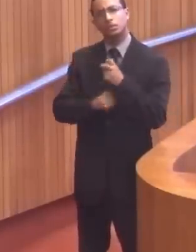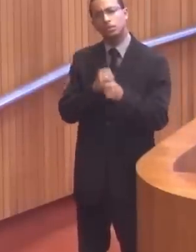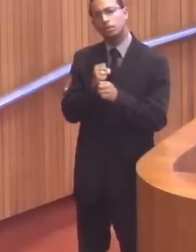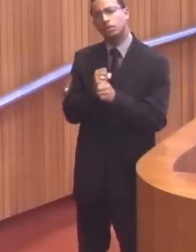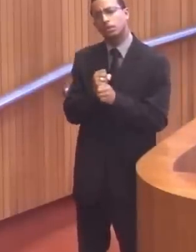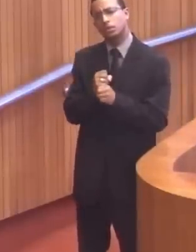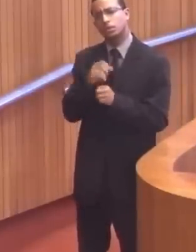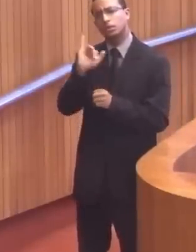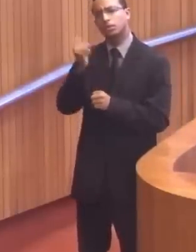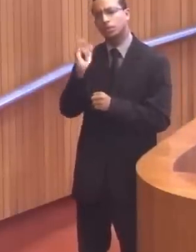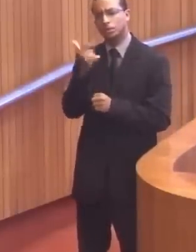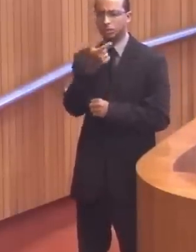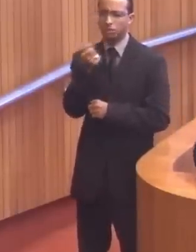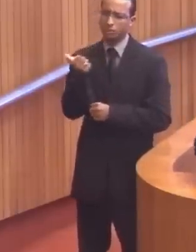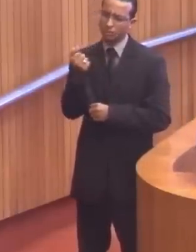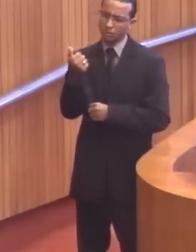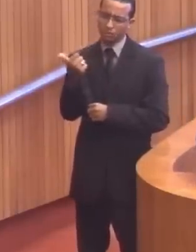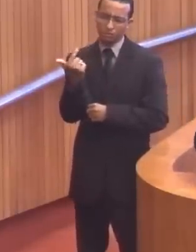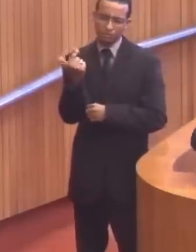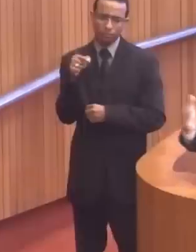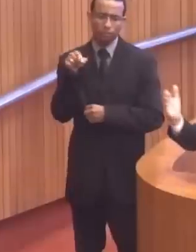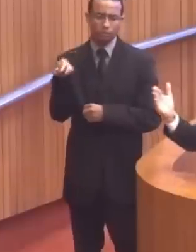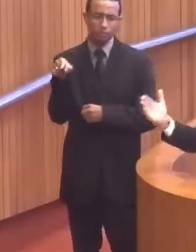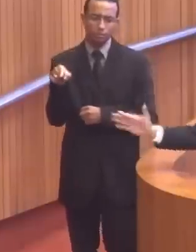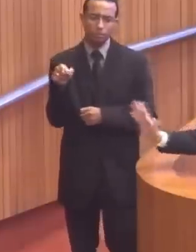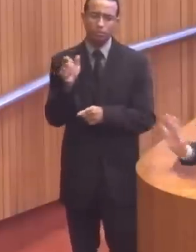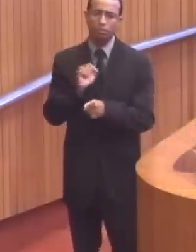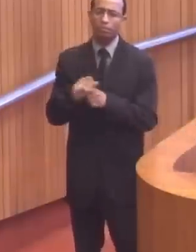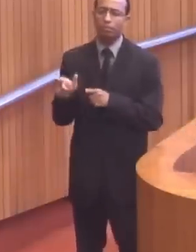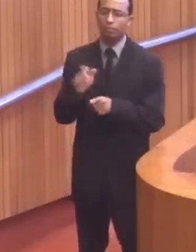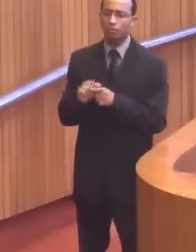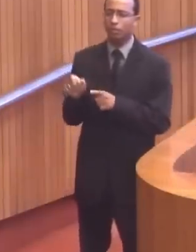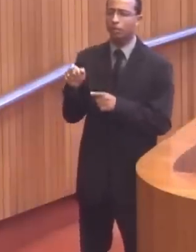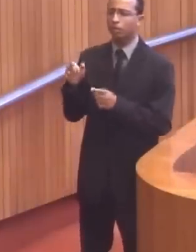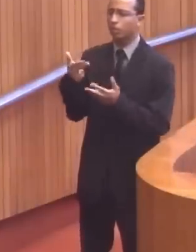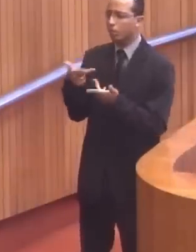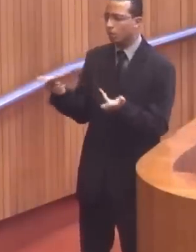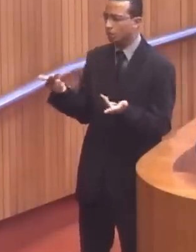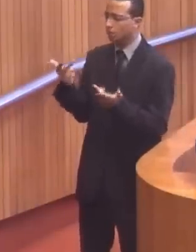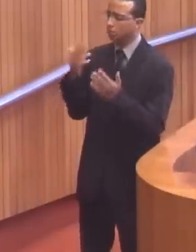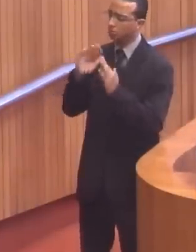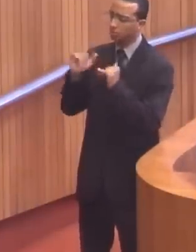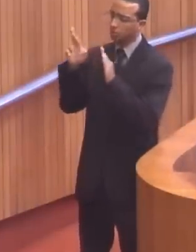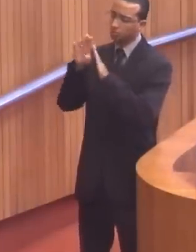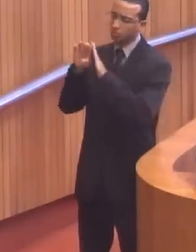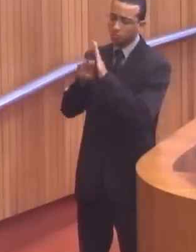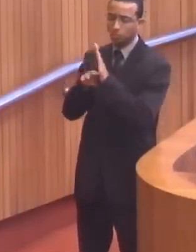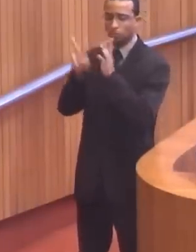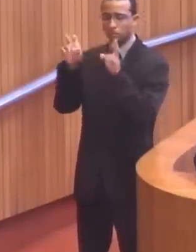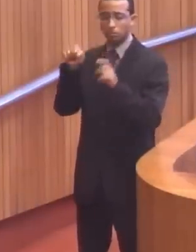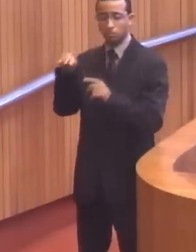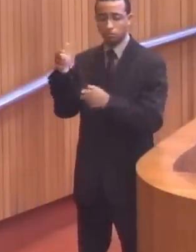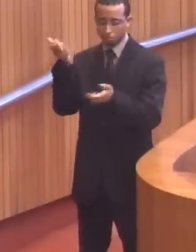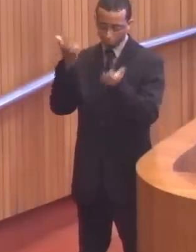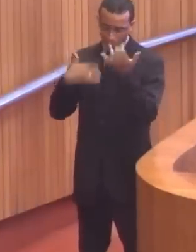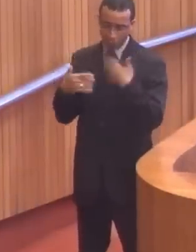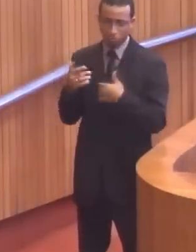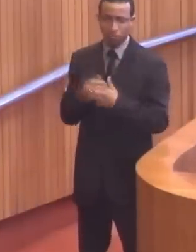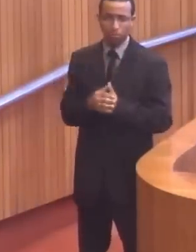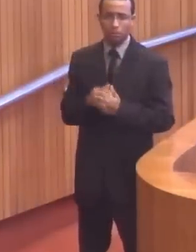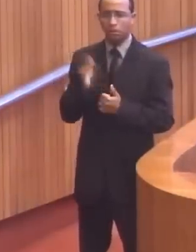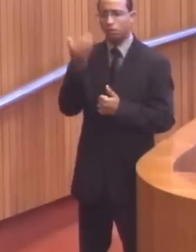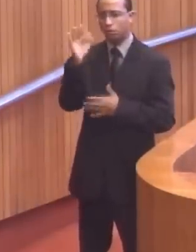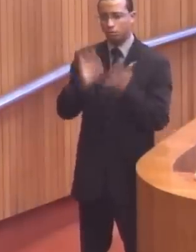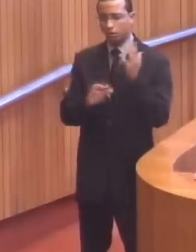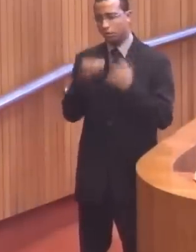janeiro de 2012, que ele me alugou uma armada para fazer uns açudes. Depois disso, foi em janeiro, ele ficou